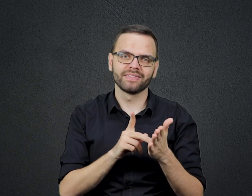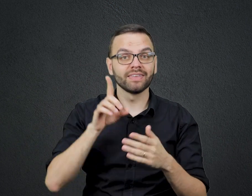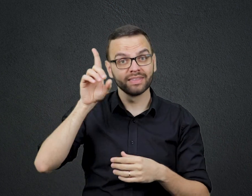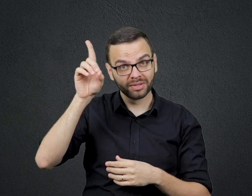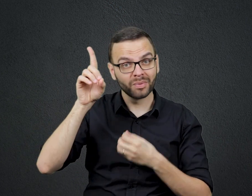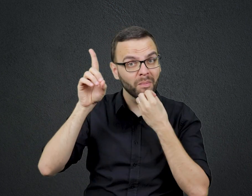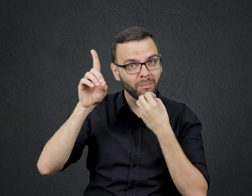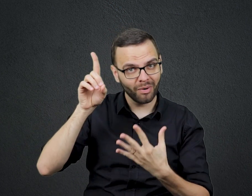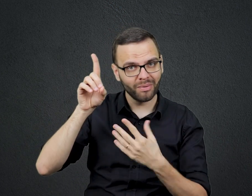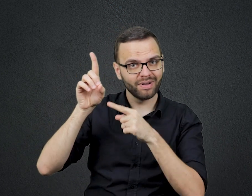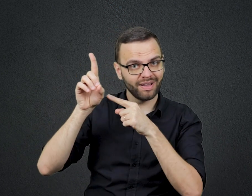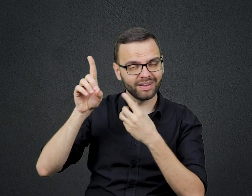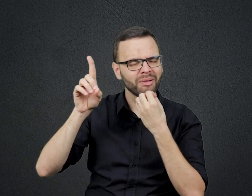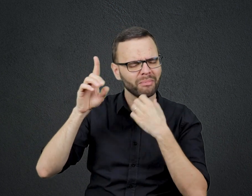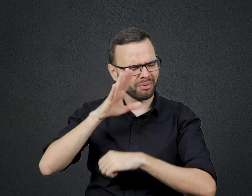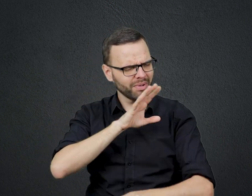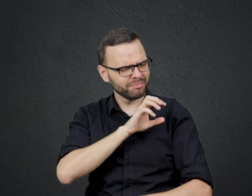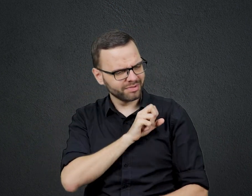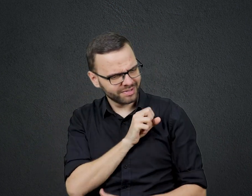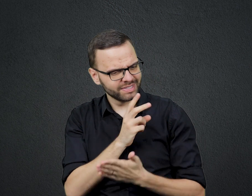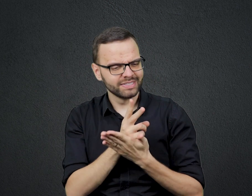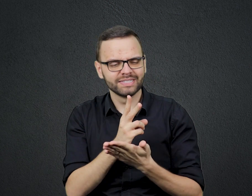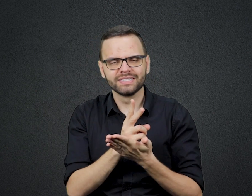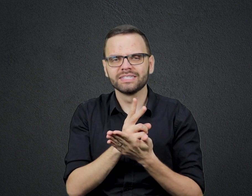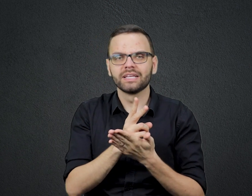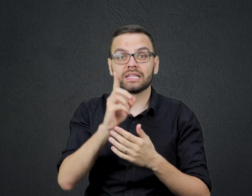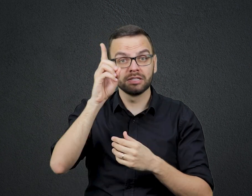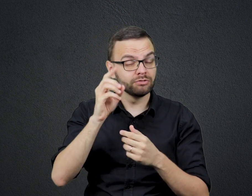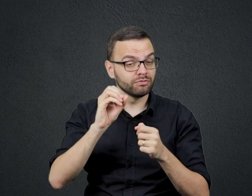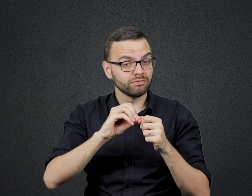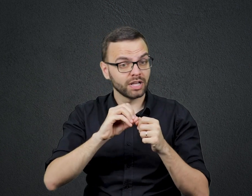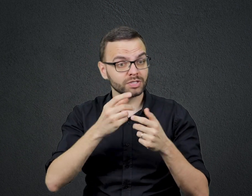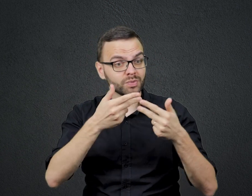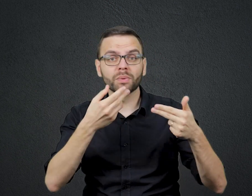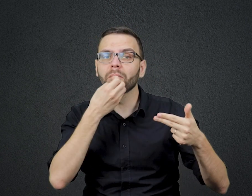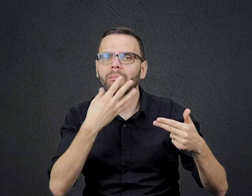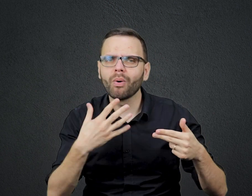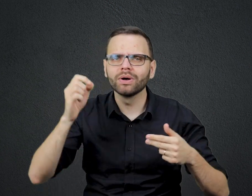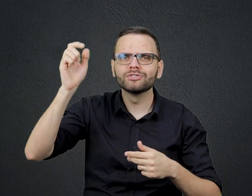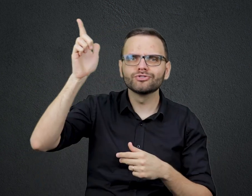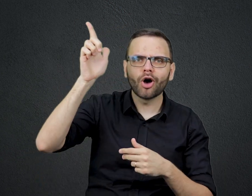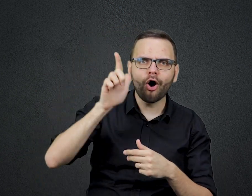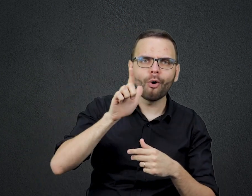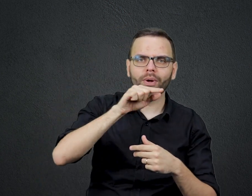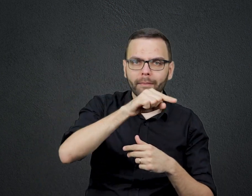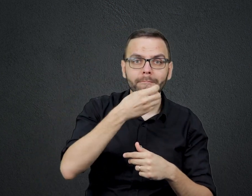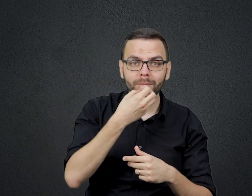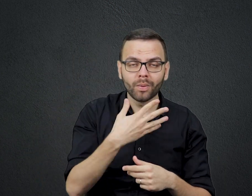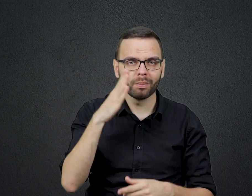é amoroso Faz o sol brilhar sobre maus e bons E faz chover sobre justos e injustos Mateus